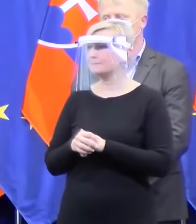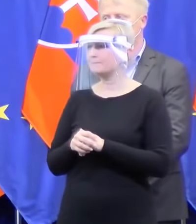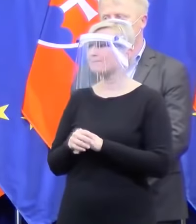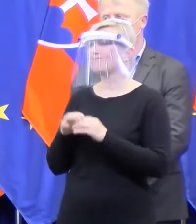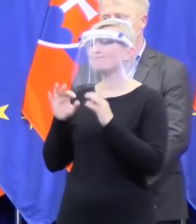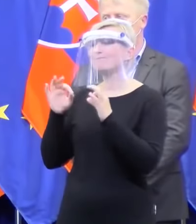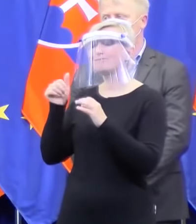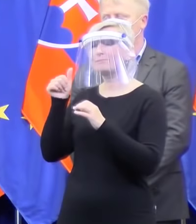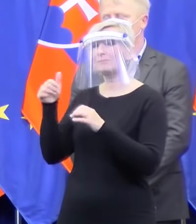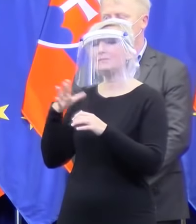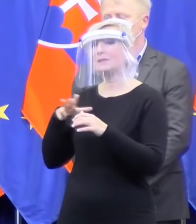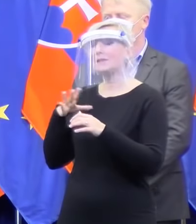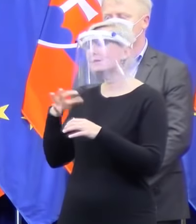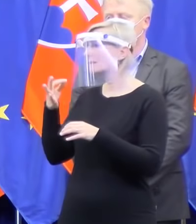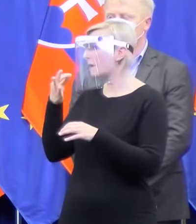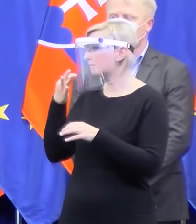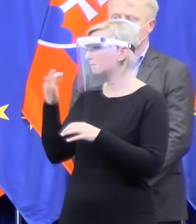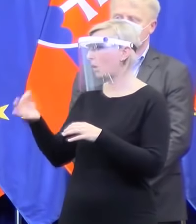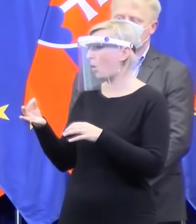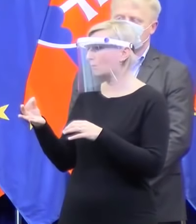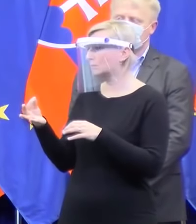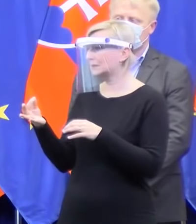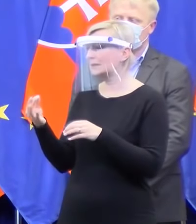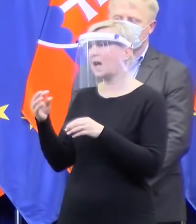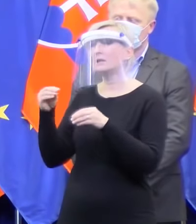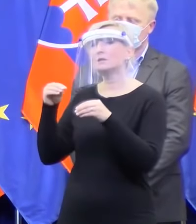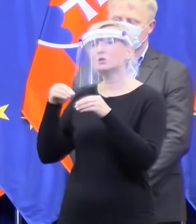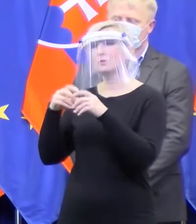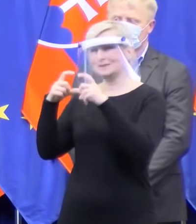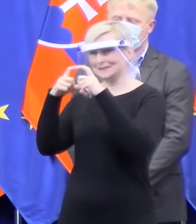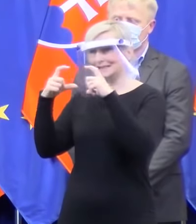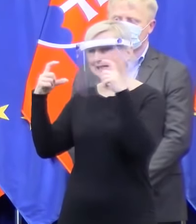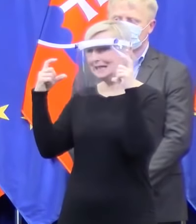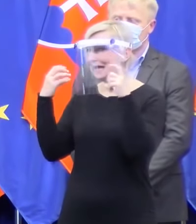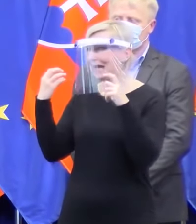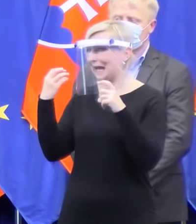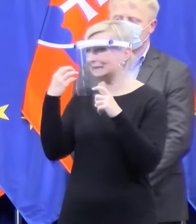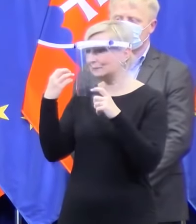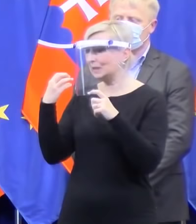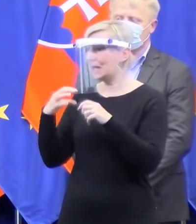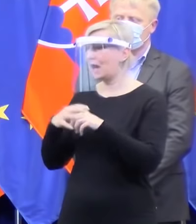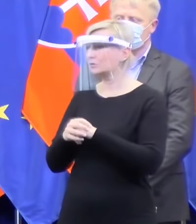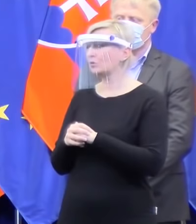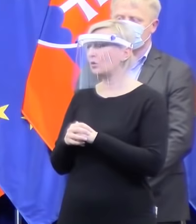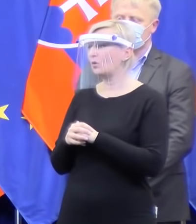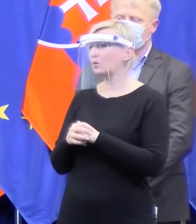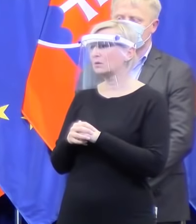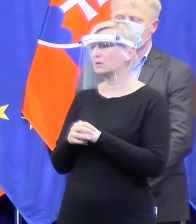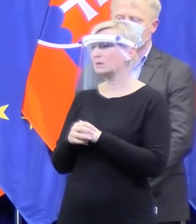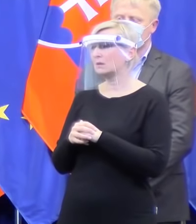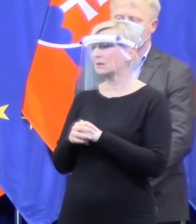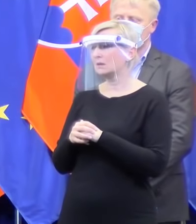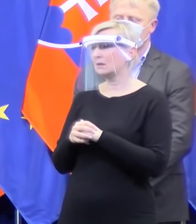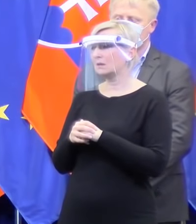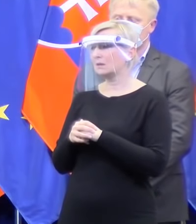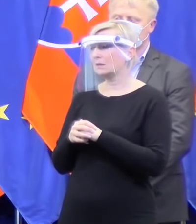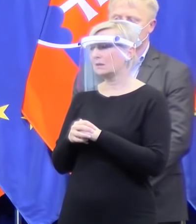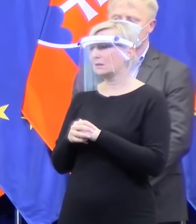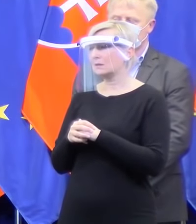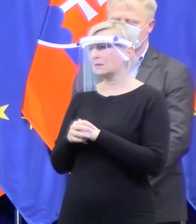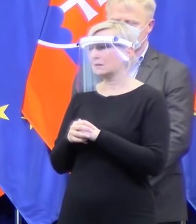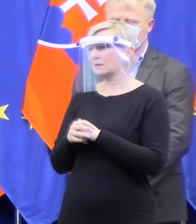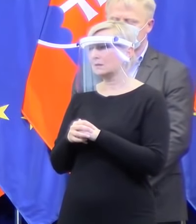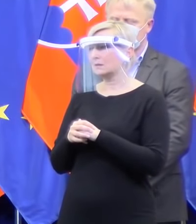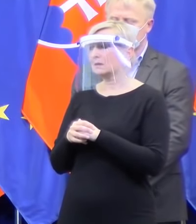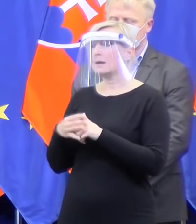Joj. Dobrý deň. Ja by som sa len chcela spýtať k tým respirátorom, ktoré vlastne ste predstavili, či ide vlastne o nákup, ktorý sa robil